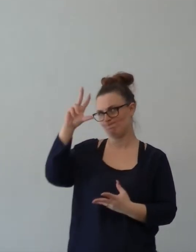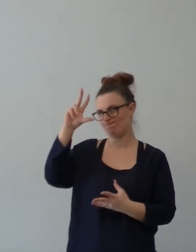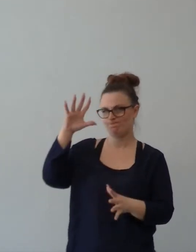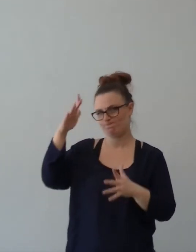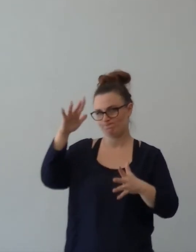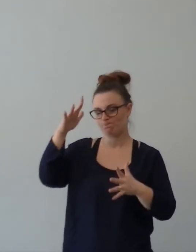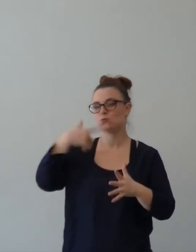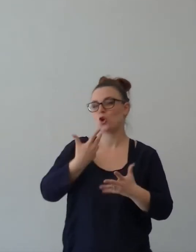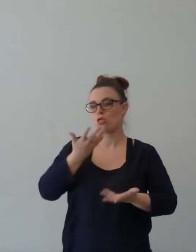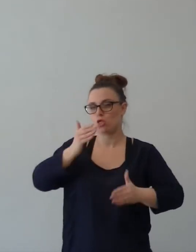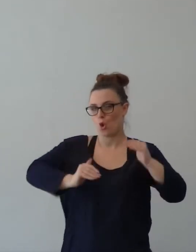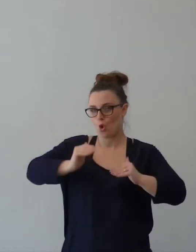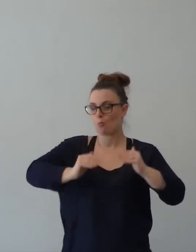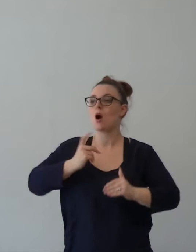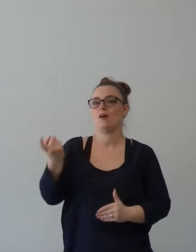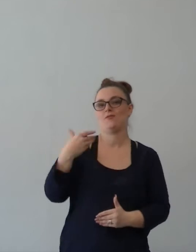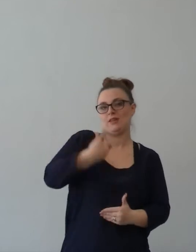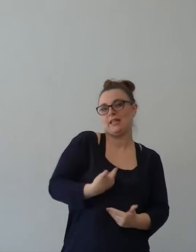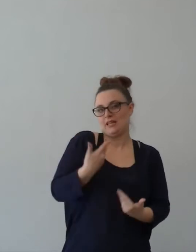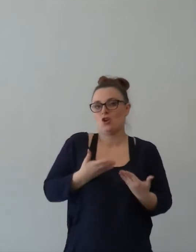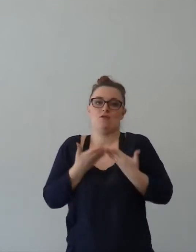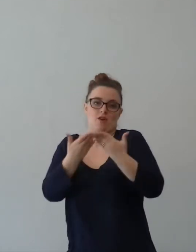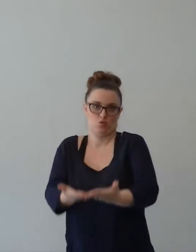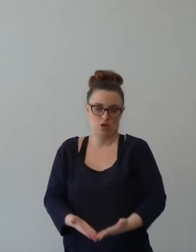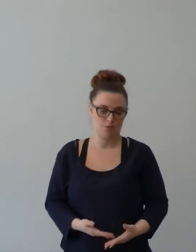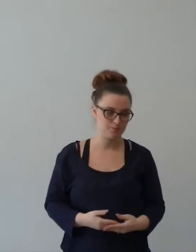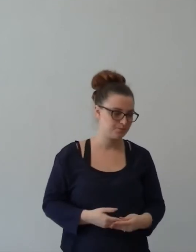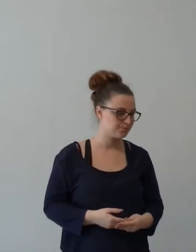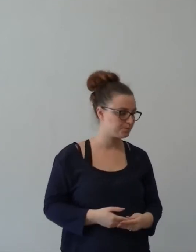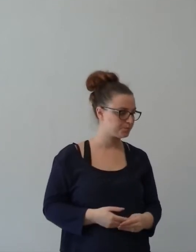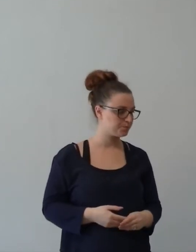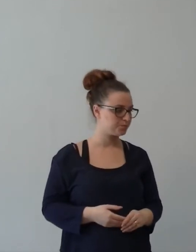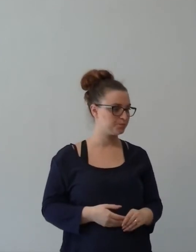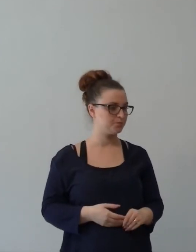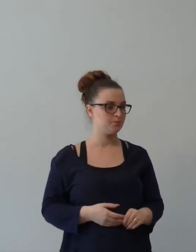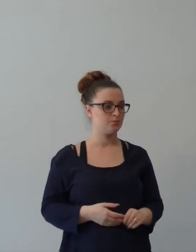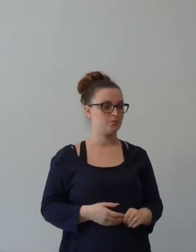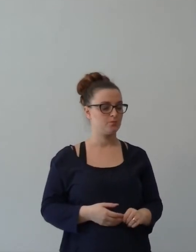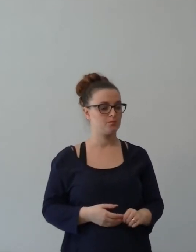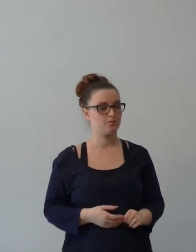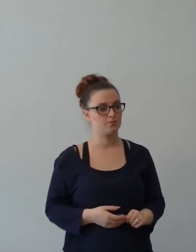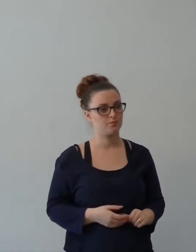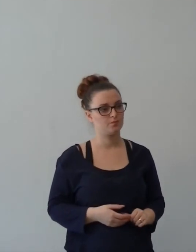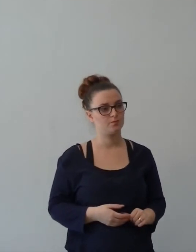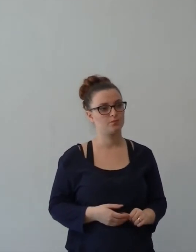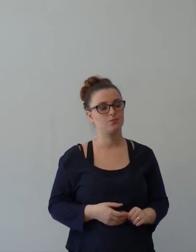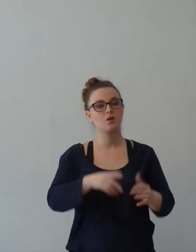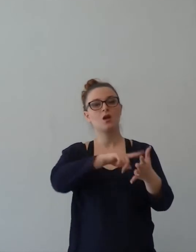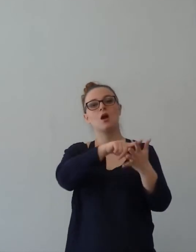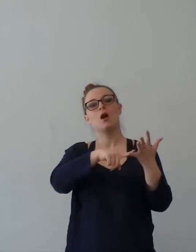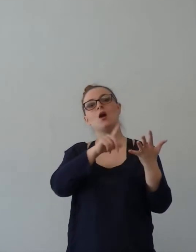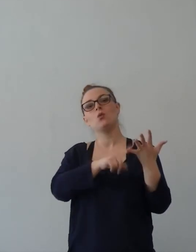vediamo. Però arricchitevi, arricchitevi. Quinto e ultimo motivo per la gioia.